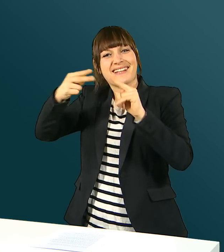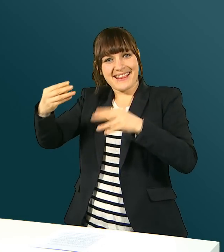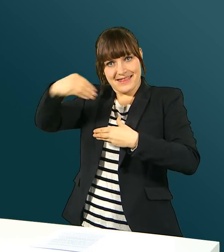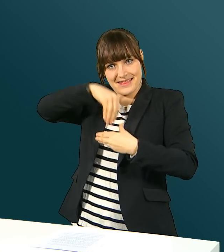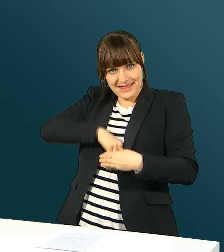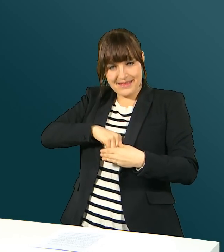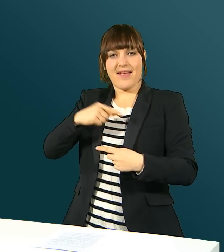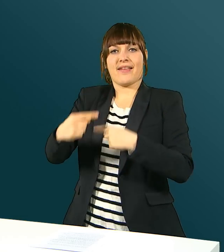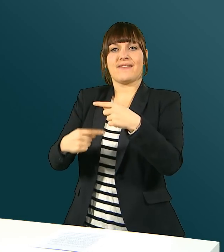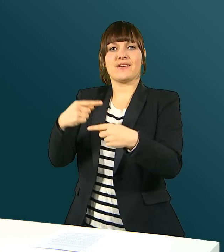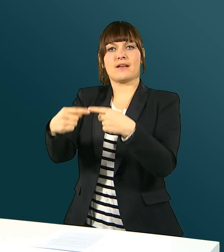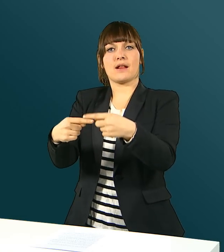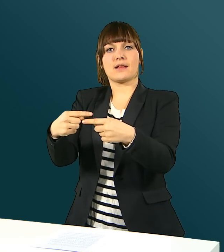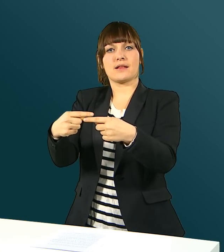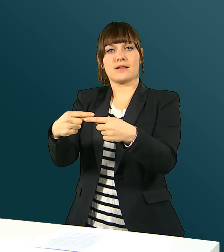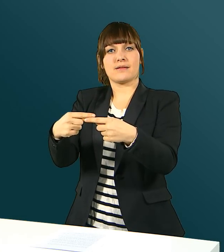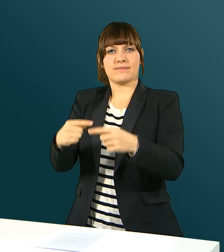Schwangerschaft positiv auf die Genentwicklung auswirkt.